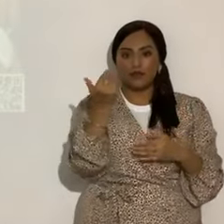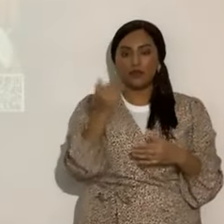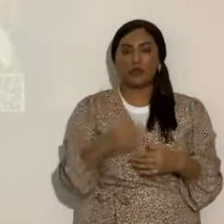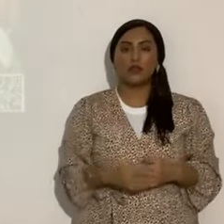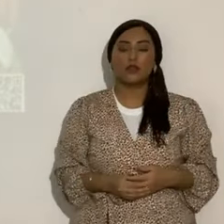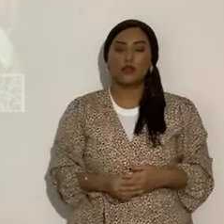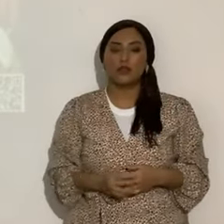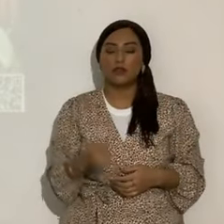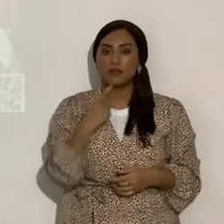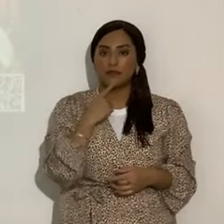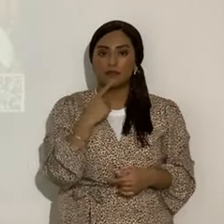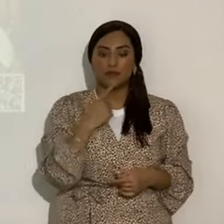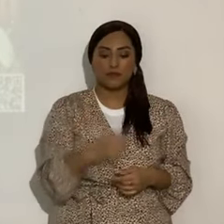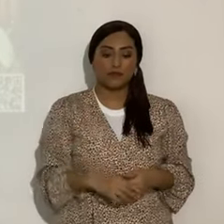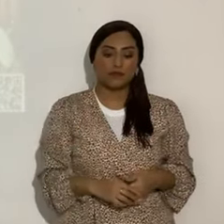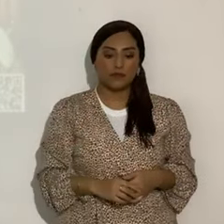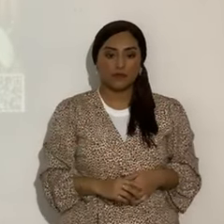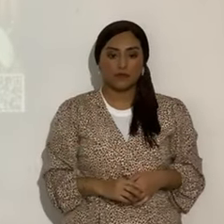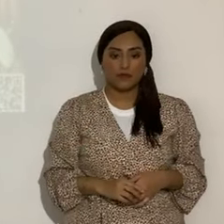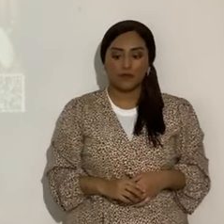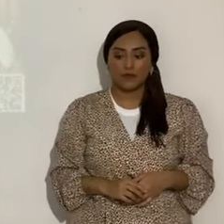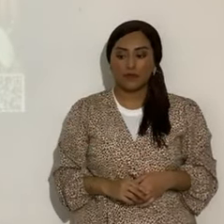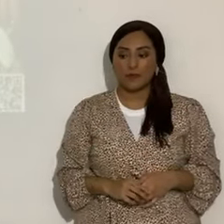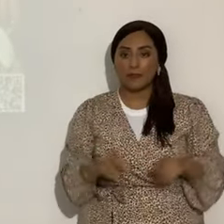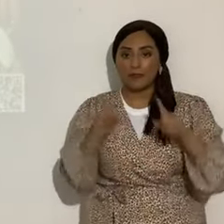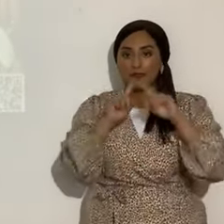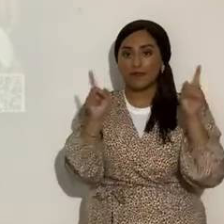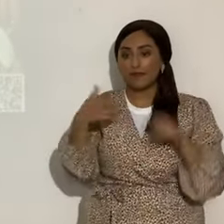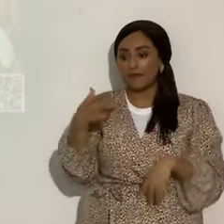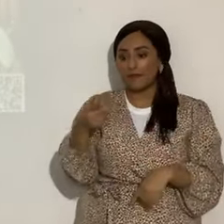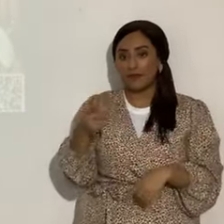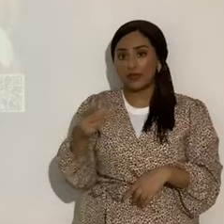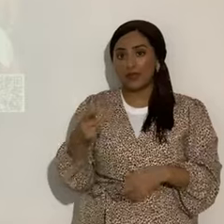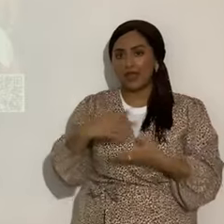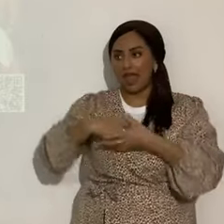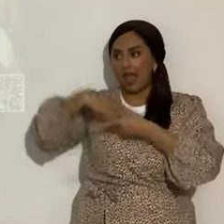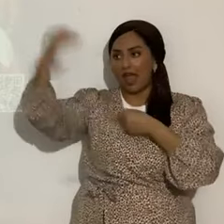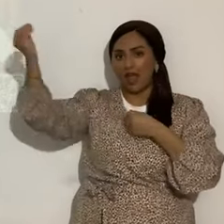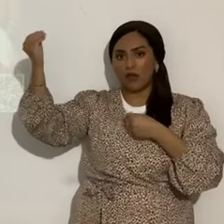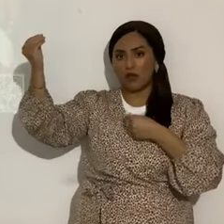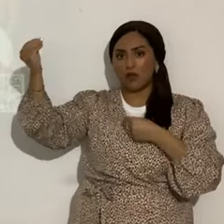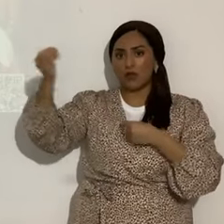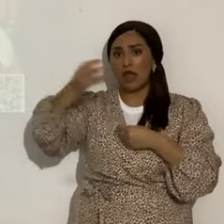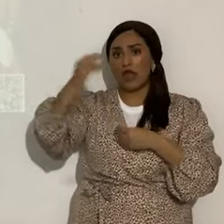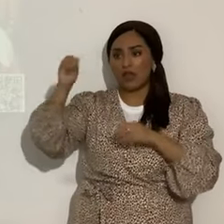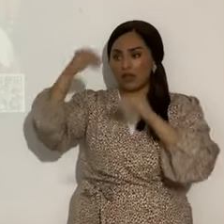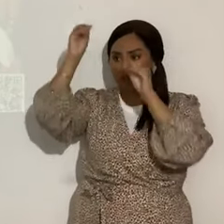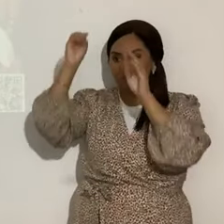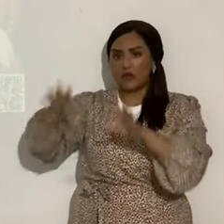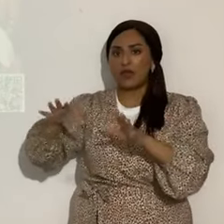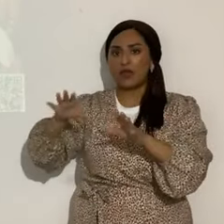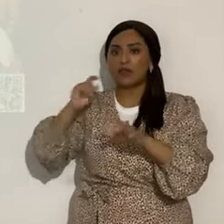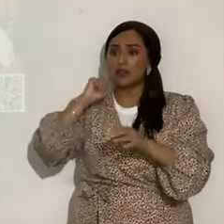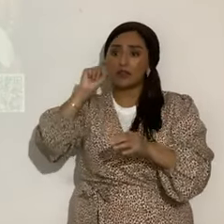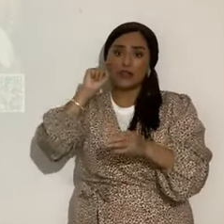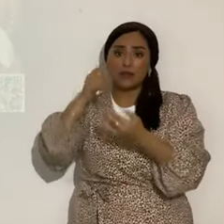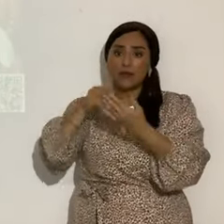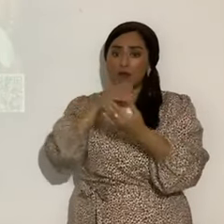Dice así. Mas los perros estarán fuera. Y los hechiceros, los fornicarios, los homicidas, los